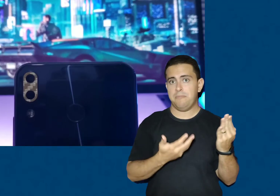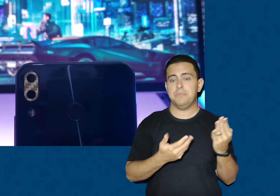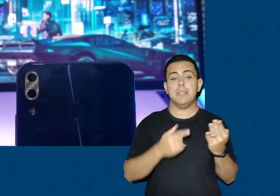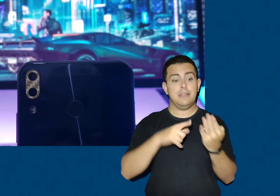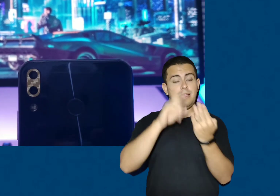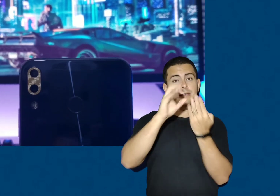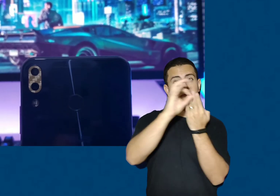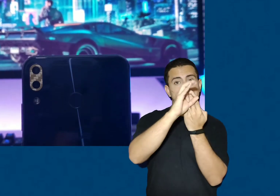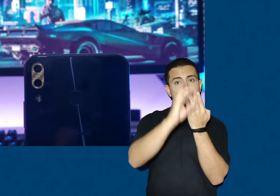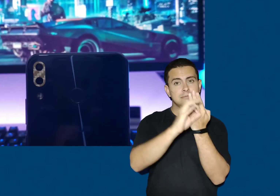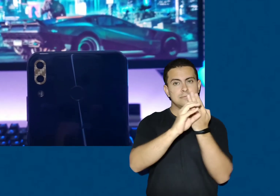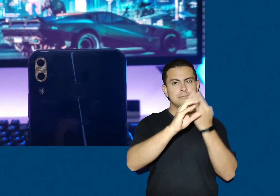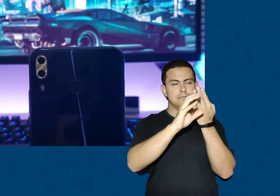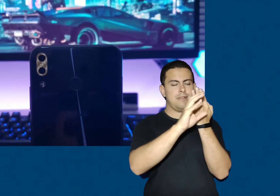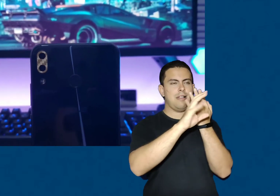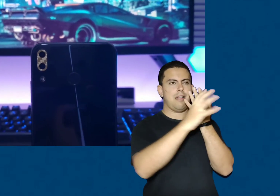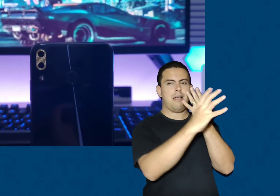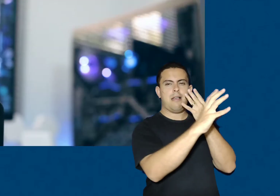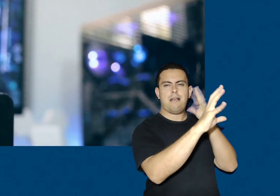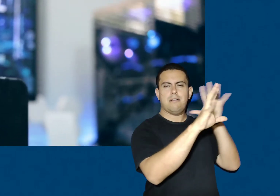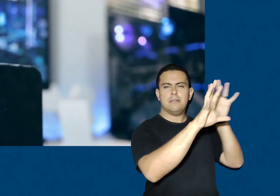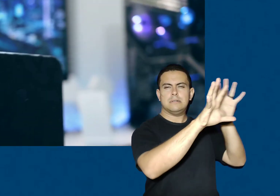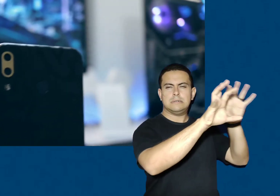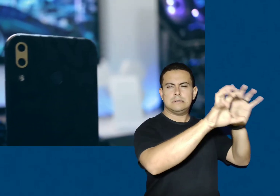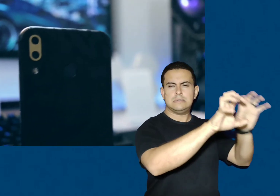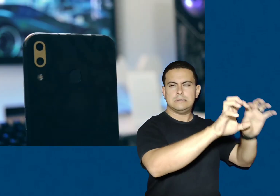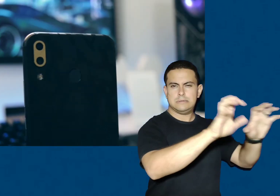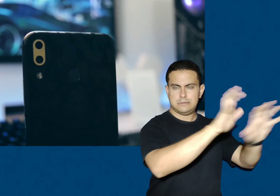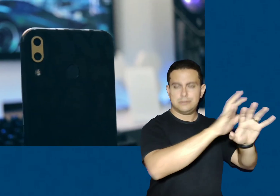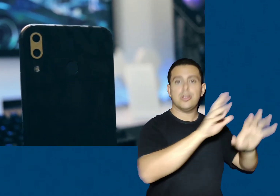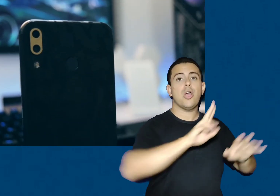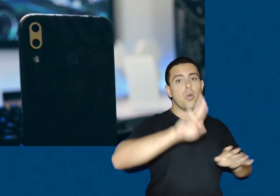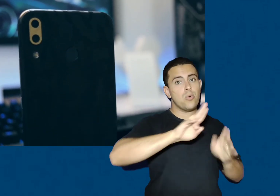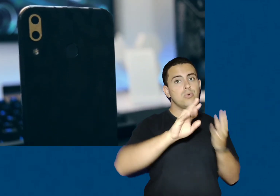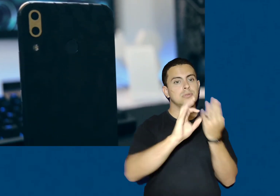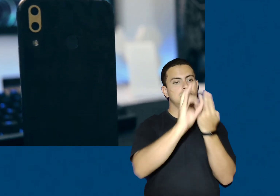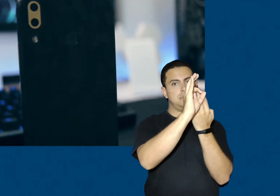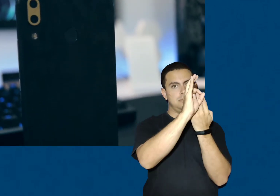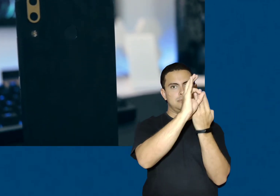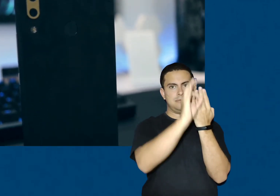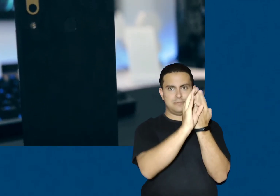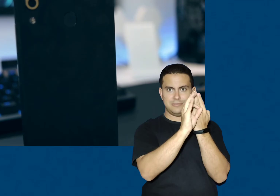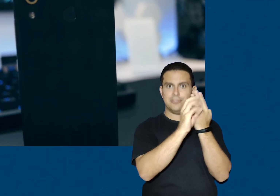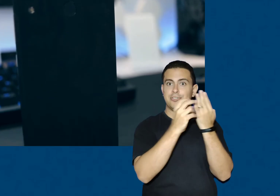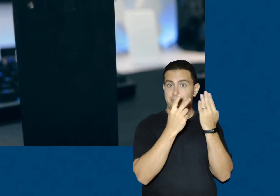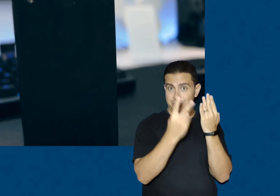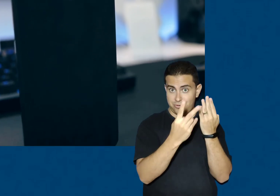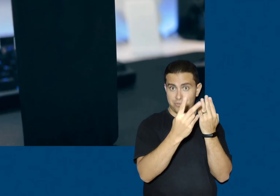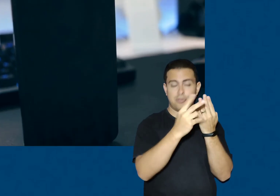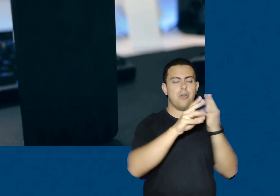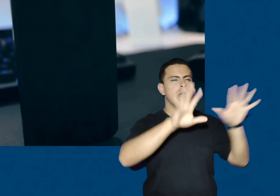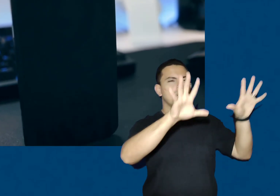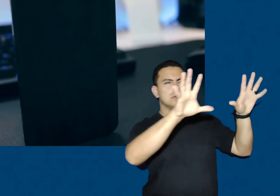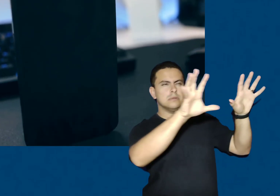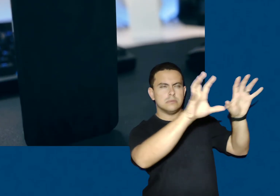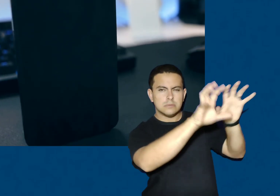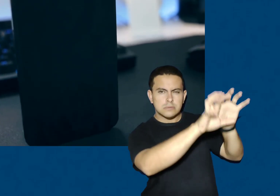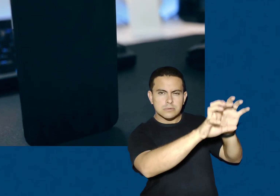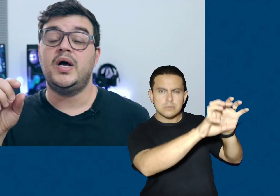retrato dela é muito bom, porque ele usa essas duas câmeras, né, a lente wide e a lente principal, para fazer o modo retrato,